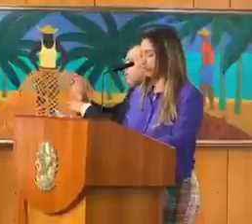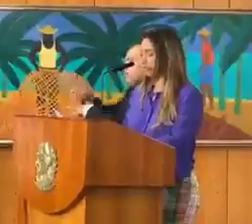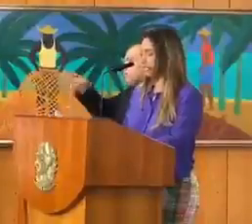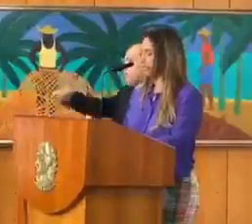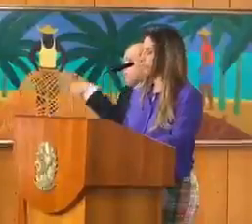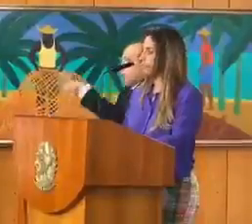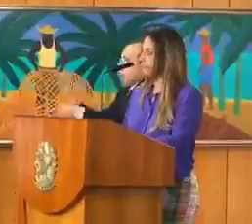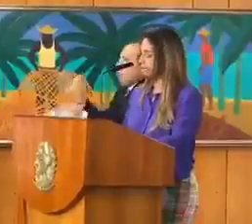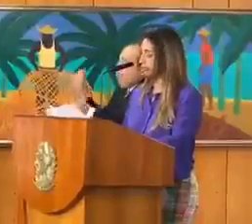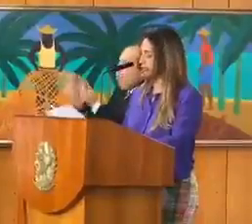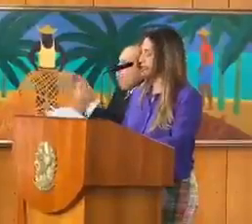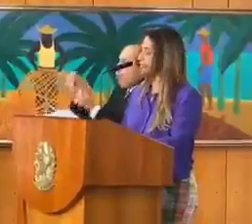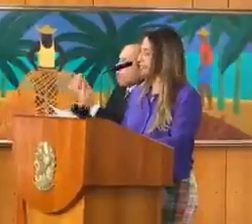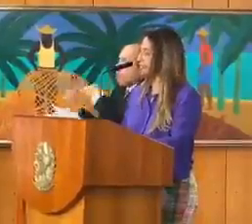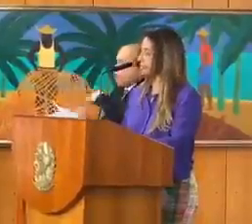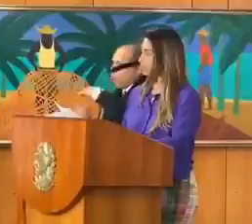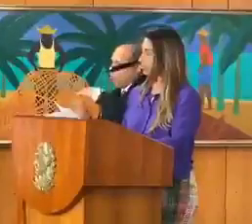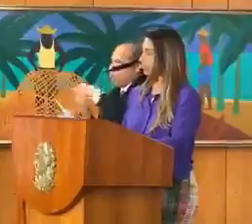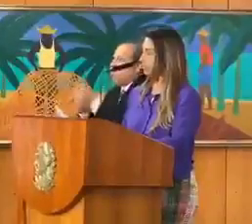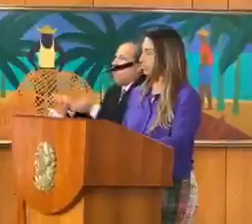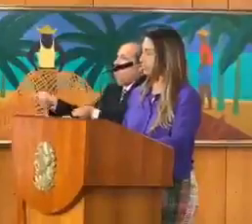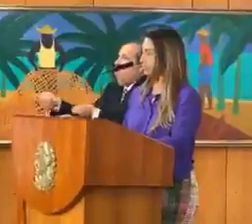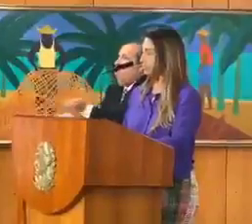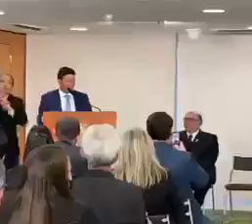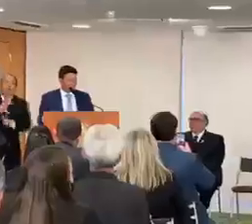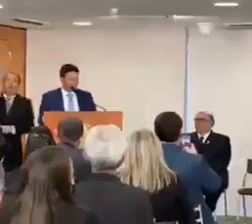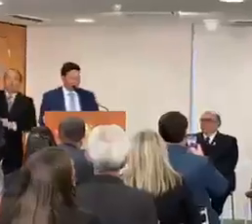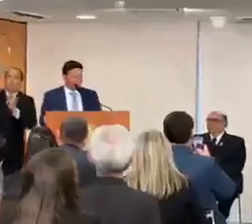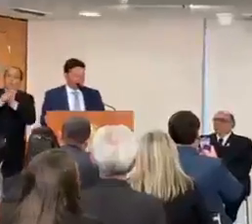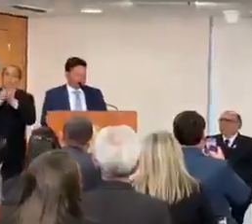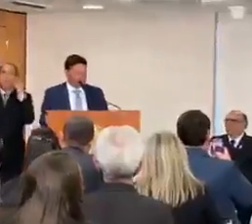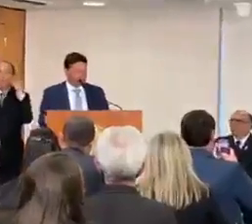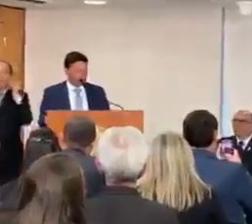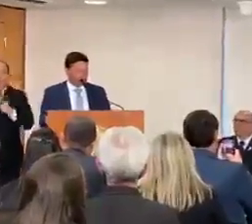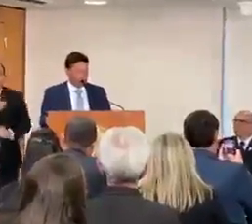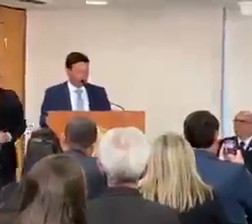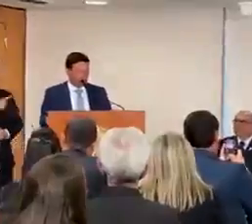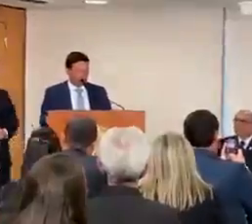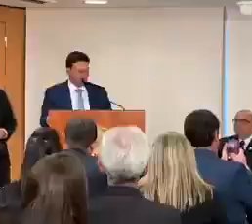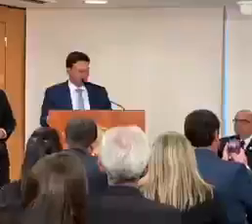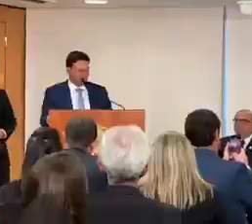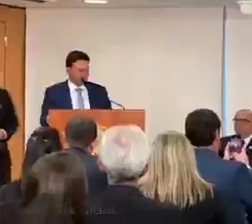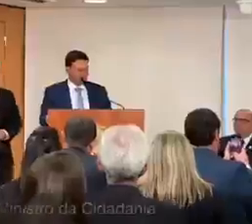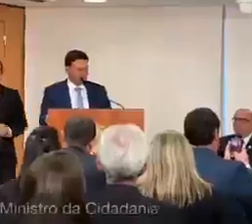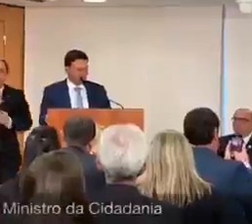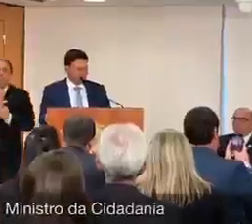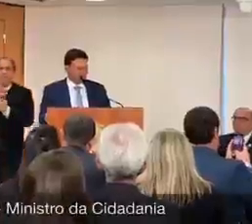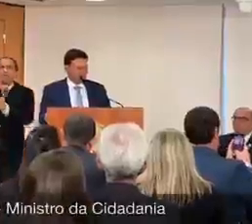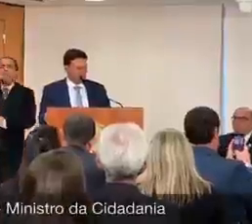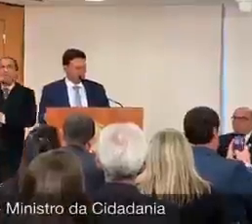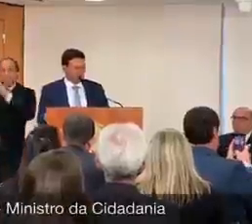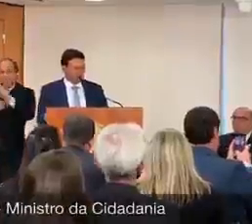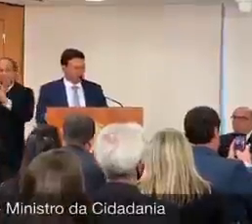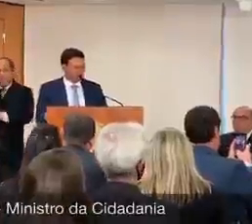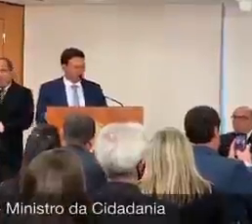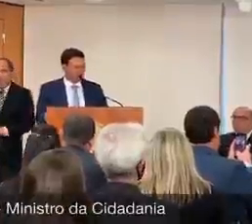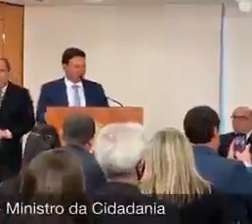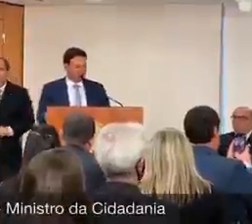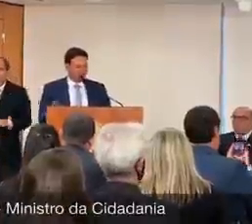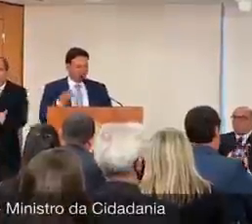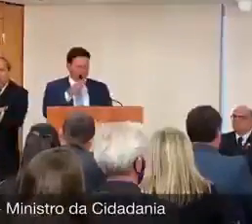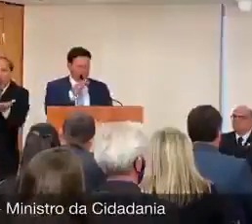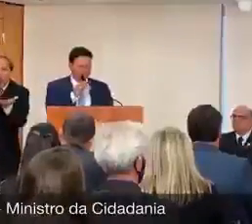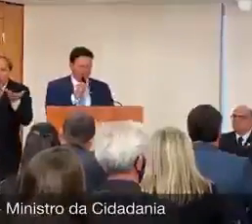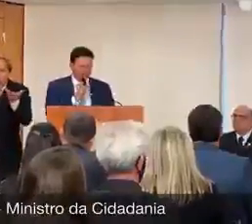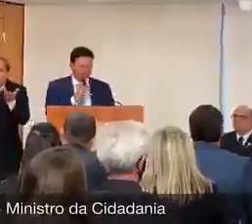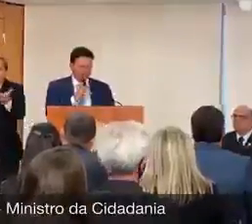controle para desempenhar suas atividades físicas. O governo do presidente Jair Bolsonaro demonstra mais uma vez o compromisso com a